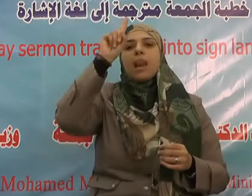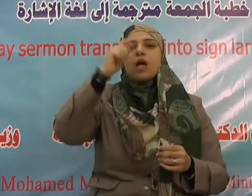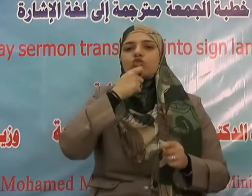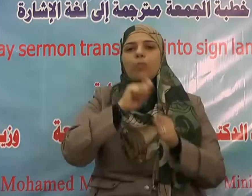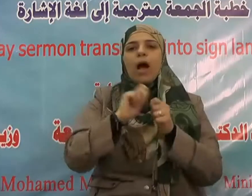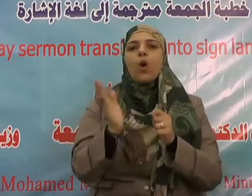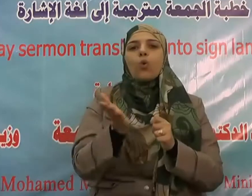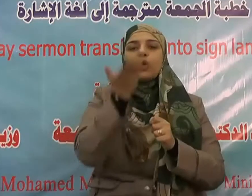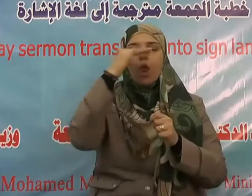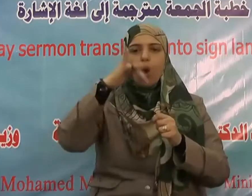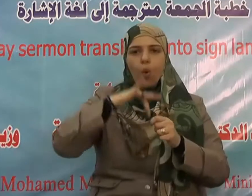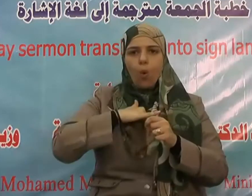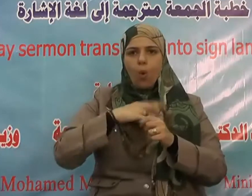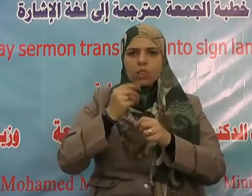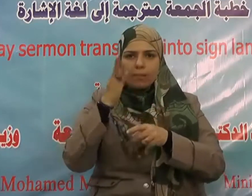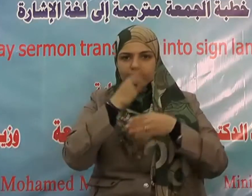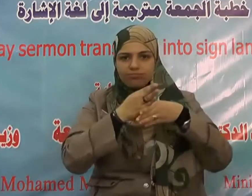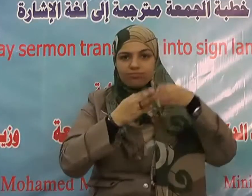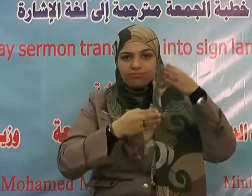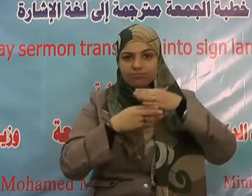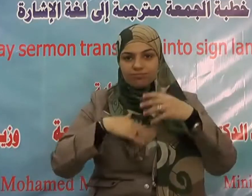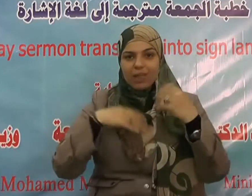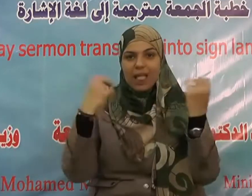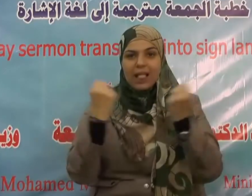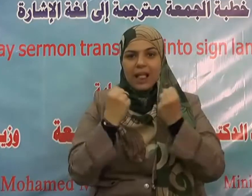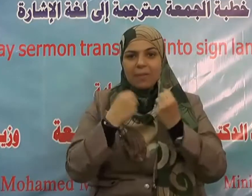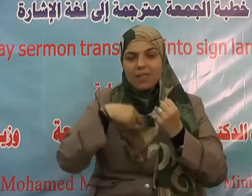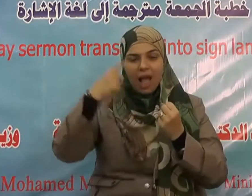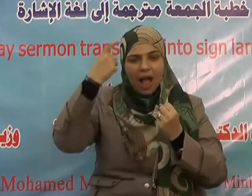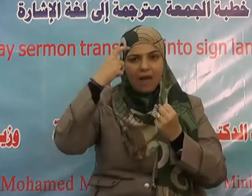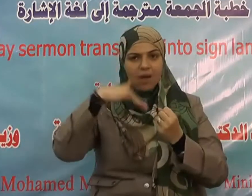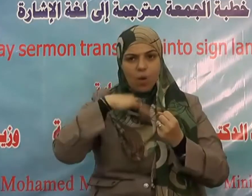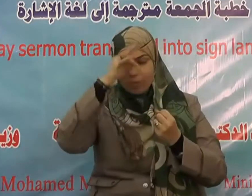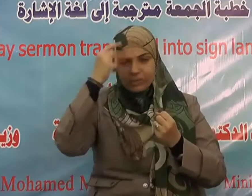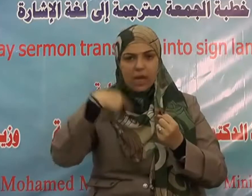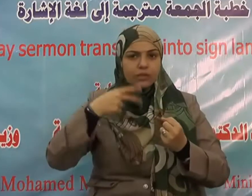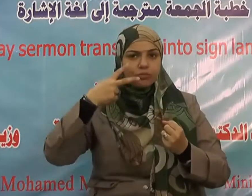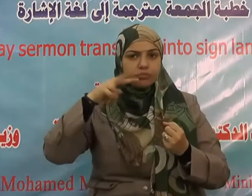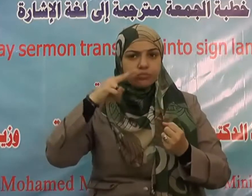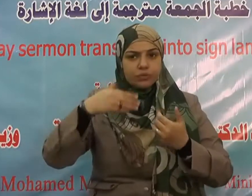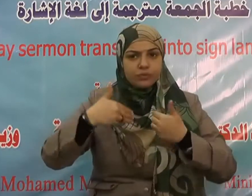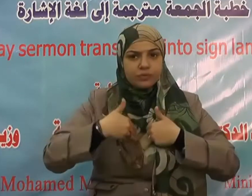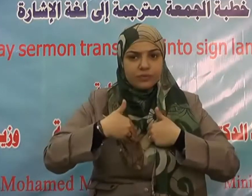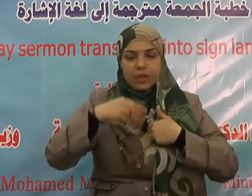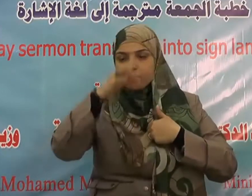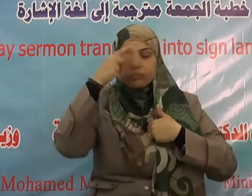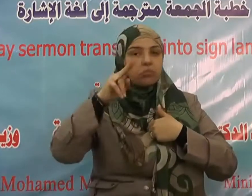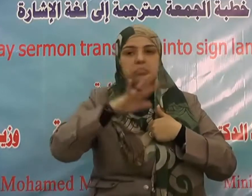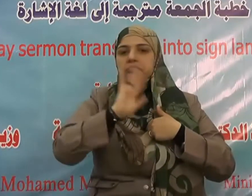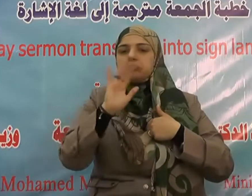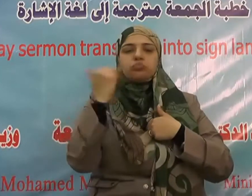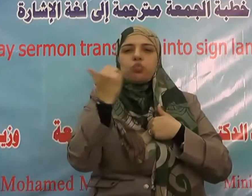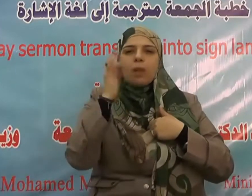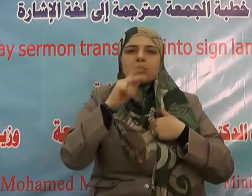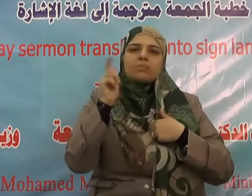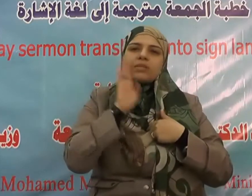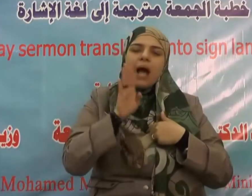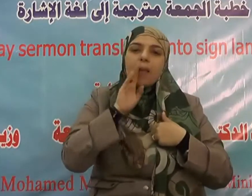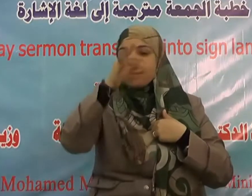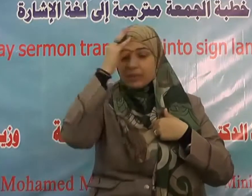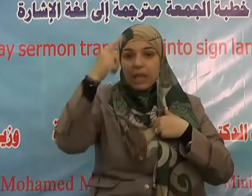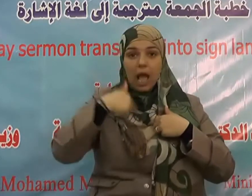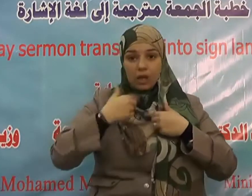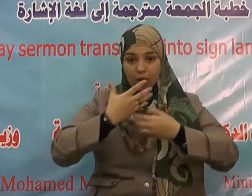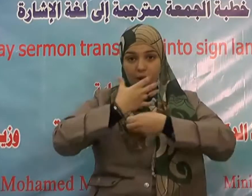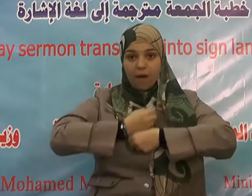ومن يؤمن بالله يهد قلبه ويقول نبينا صلى الله عليه